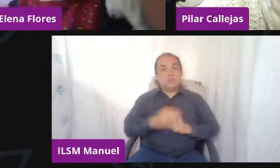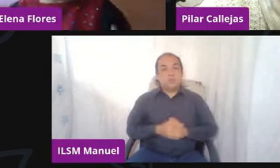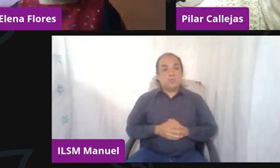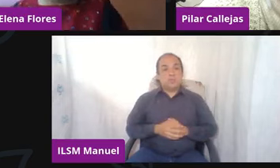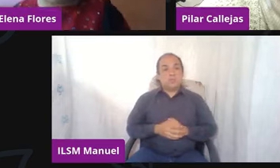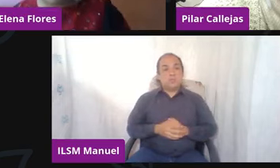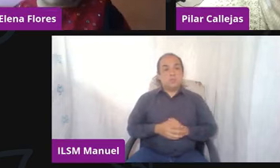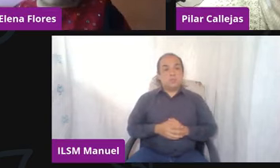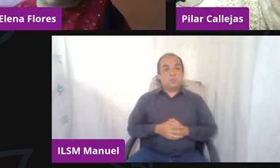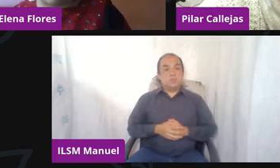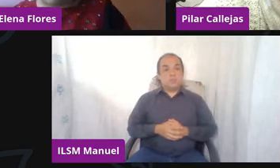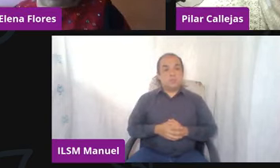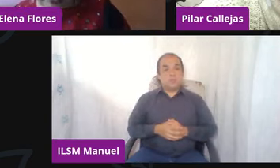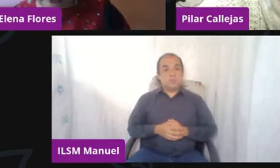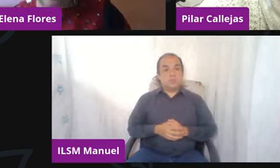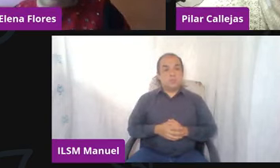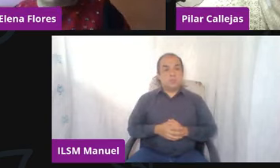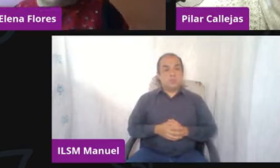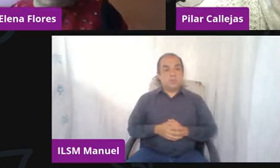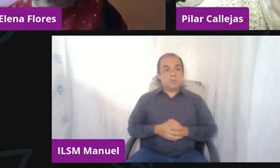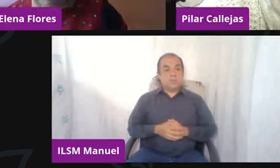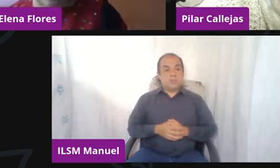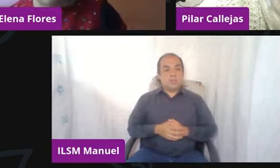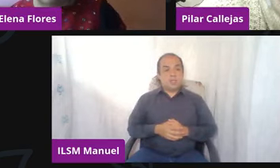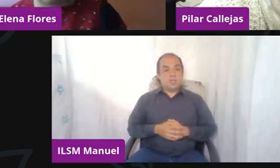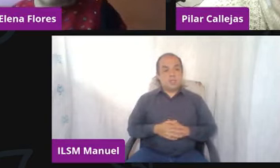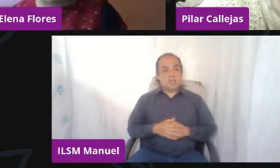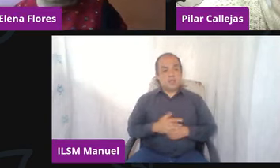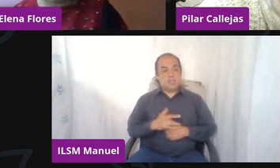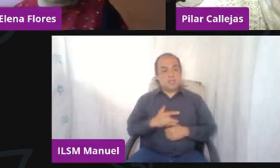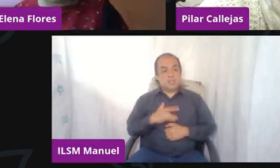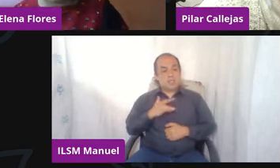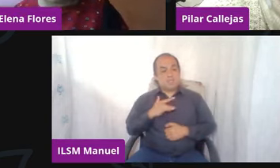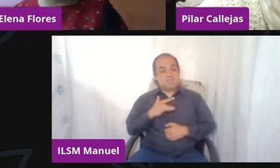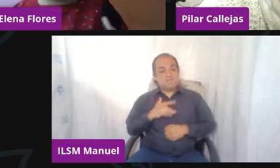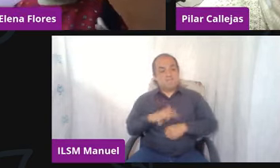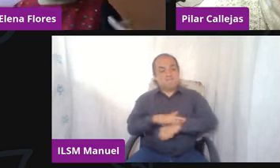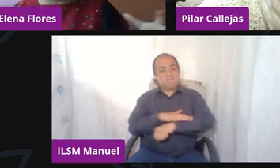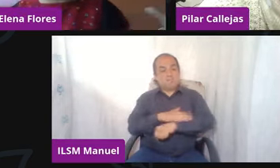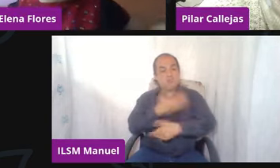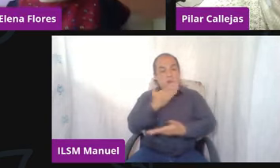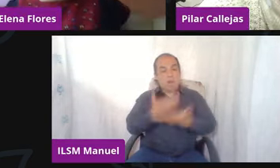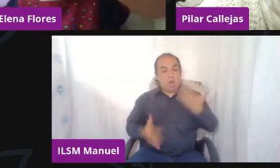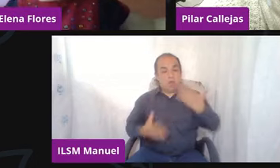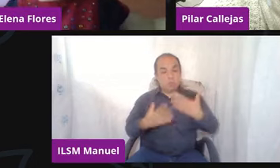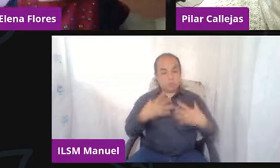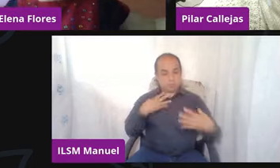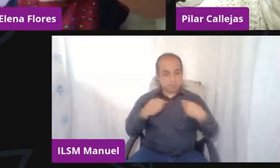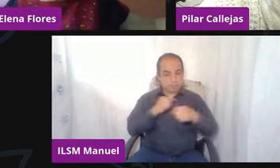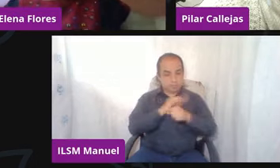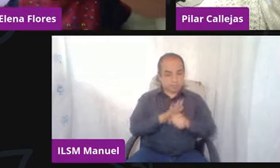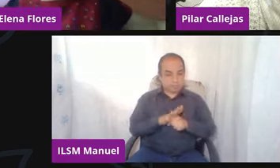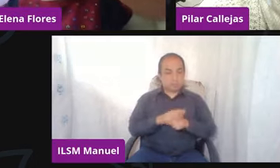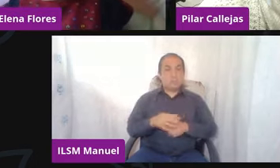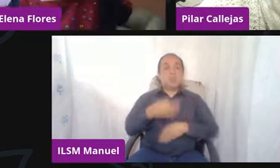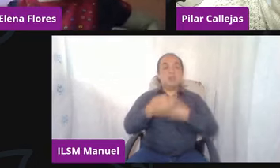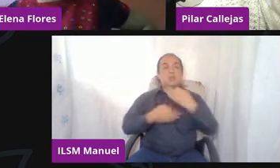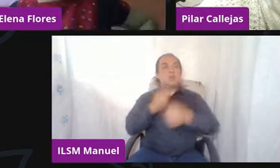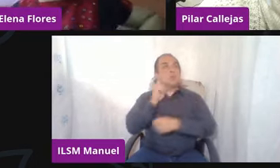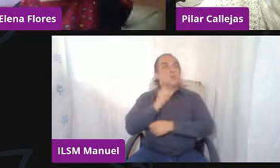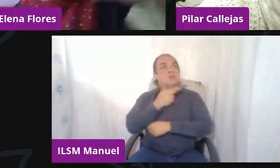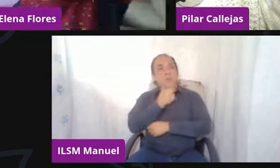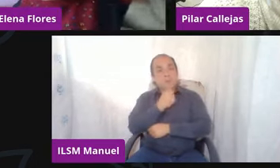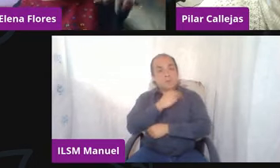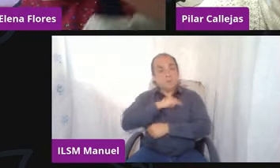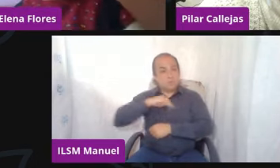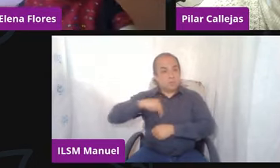línea les digo emocional de la pandemia ¿no? Es somos y todas y todos nosotros quienes estamos a